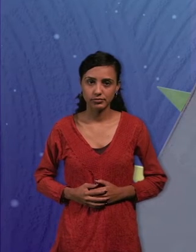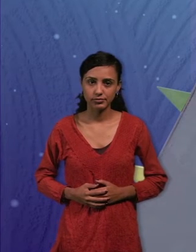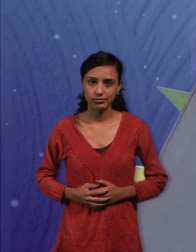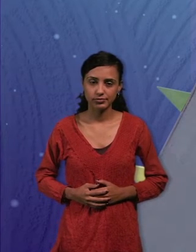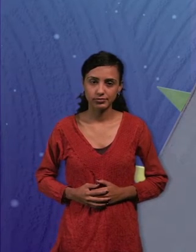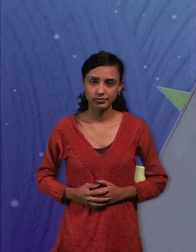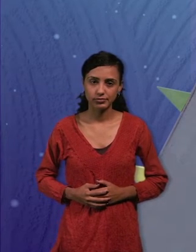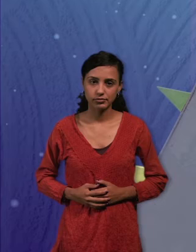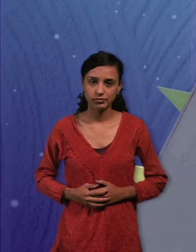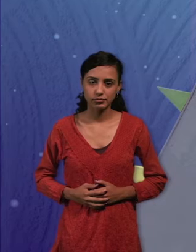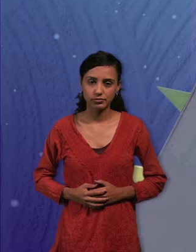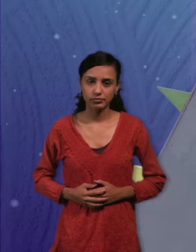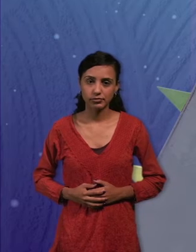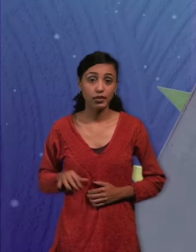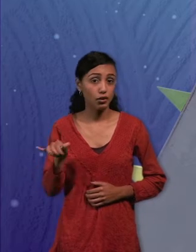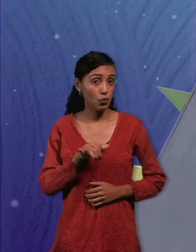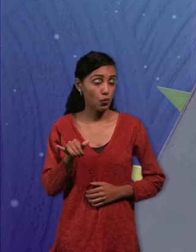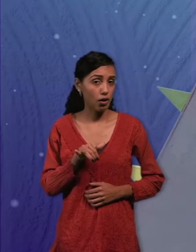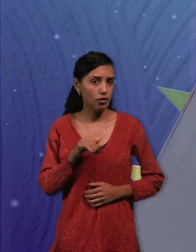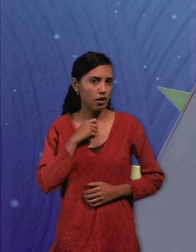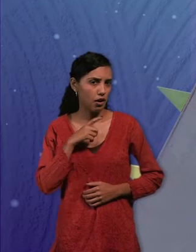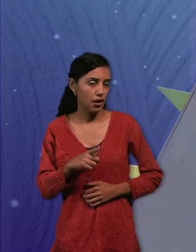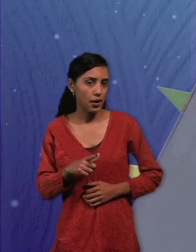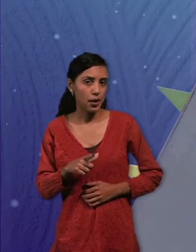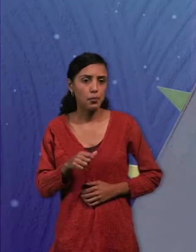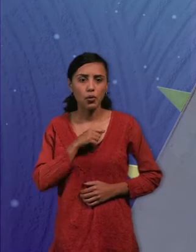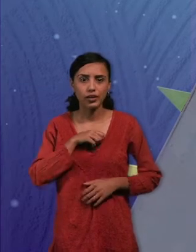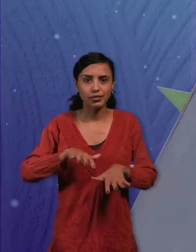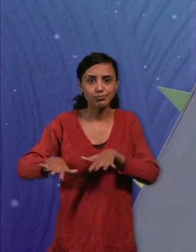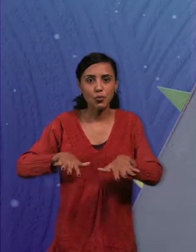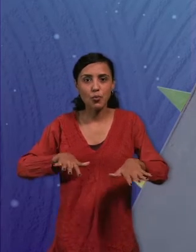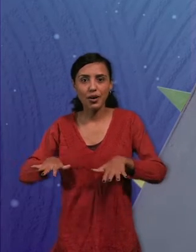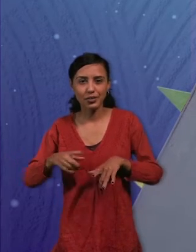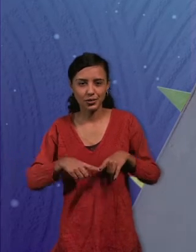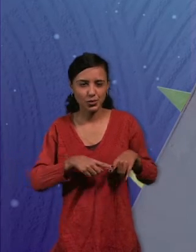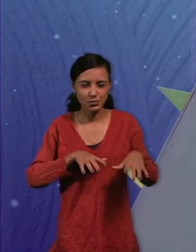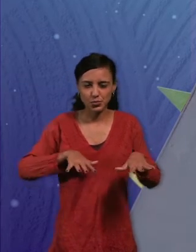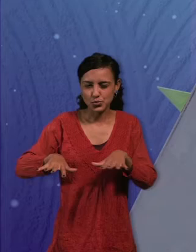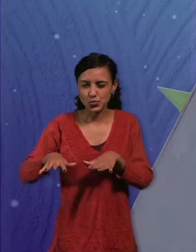Lo mismo ocurriría si queremos que las fichas se muevan en el espacio. Podemos ir tirando fotos,